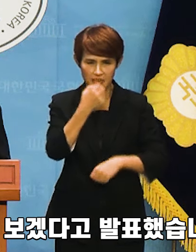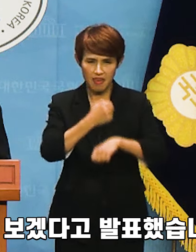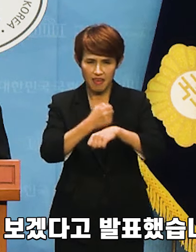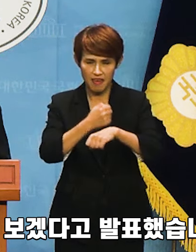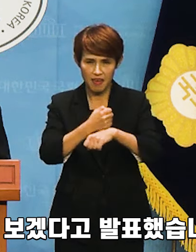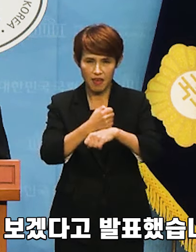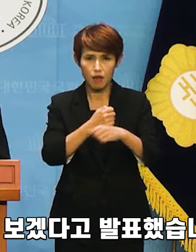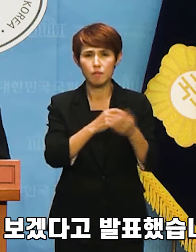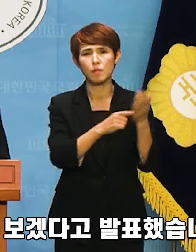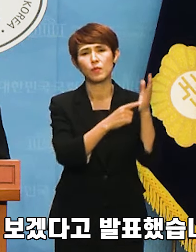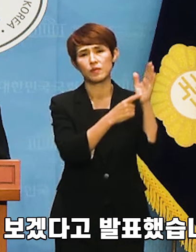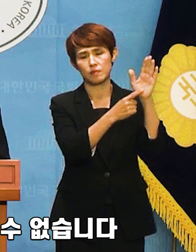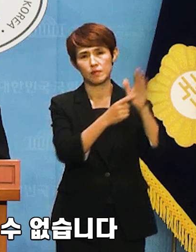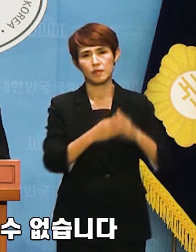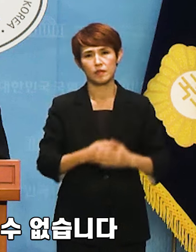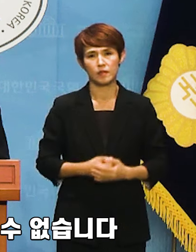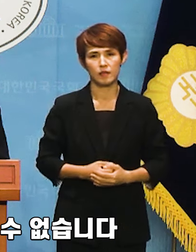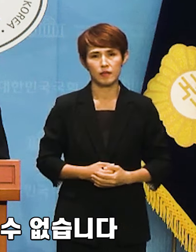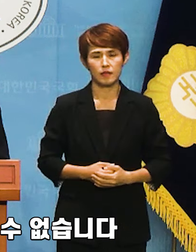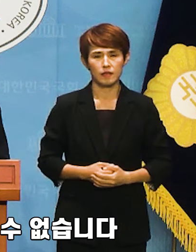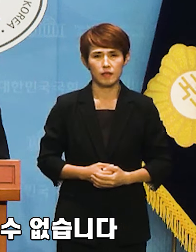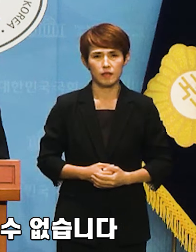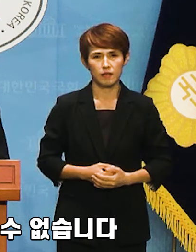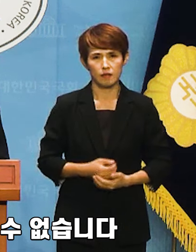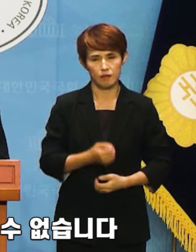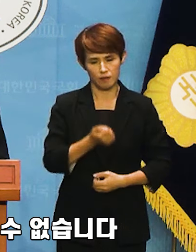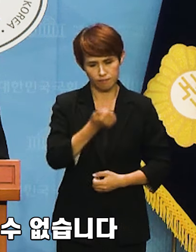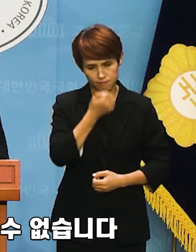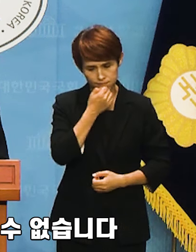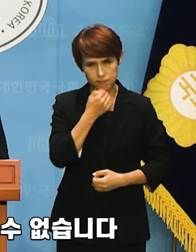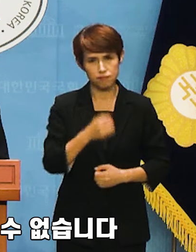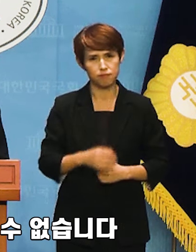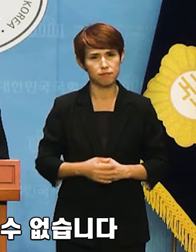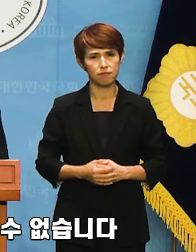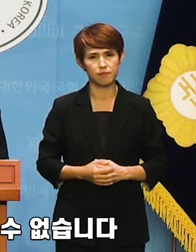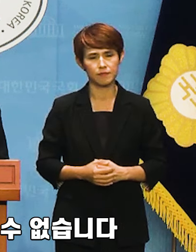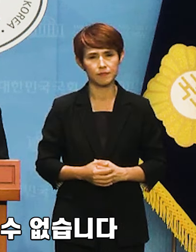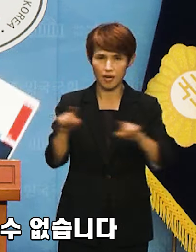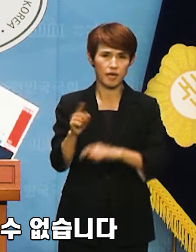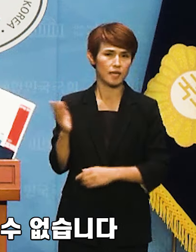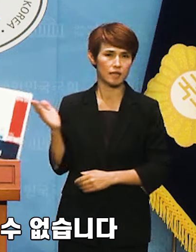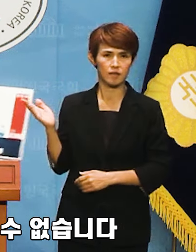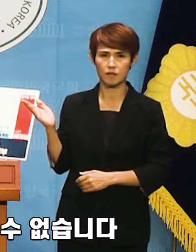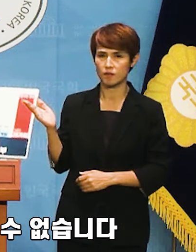발표했습니다. 참으로 적반하장이 아닐 수 없습니다.